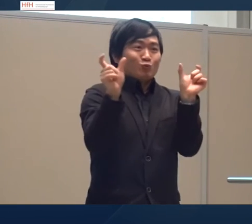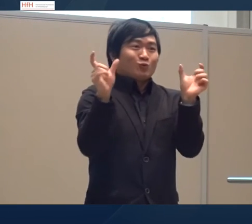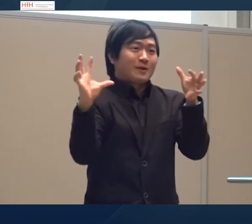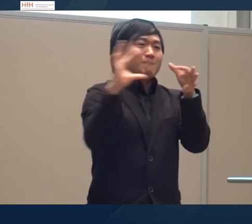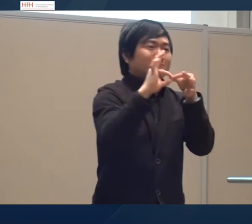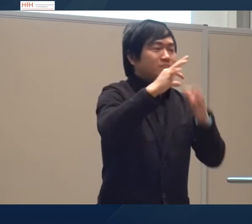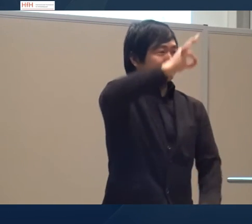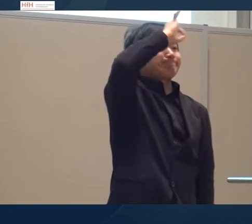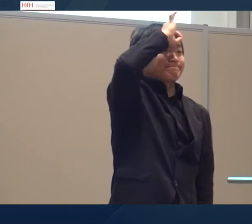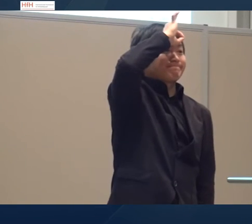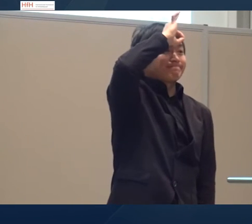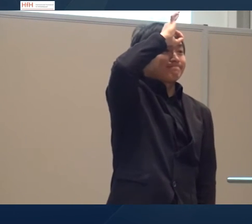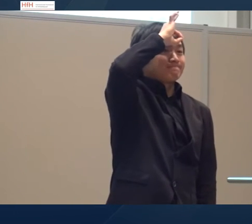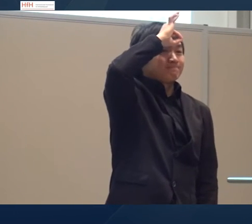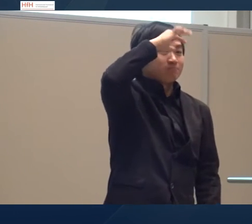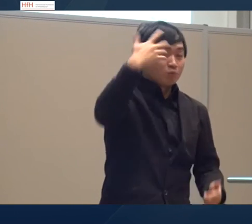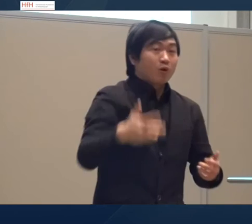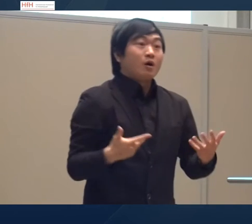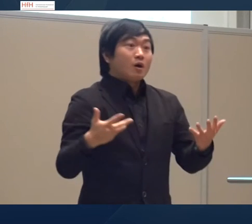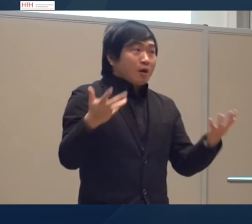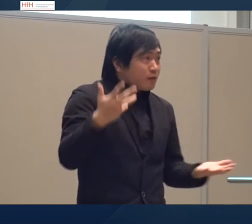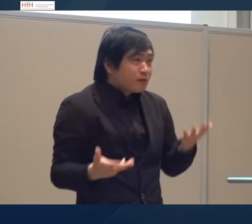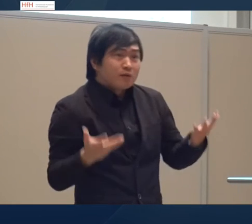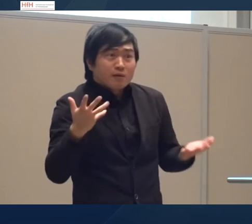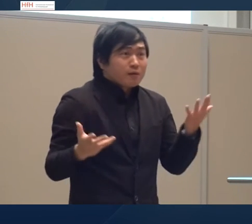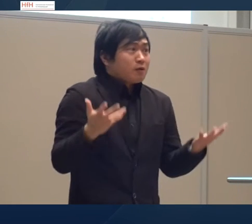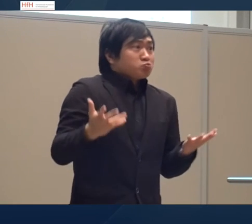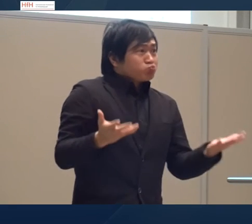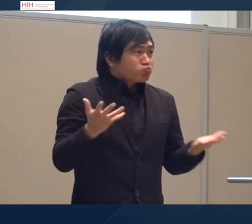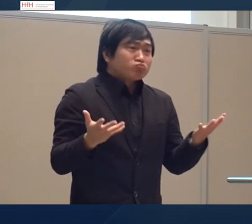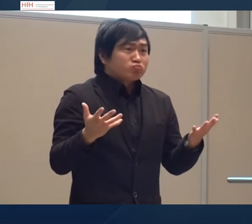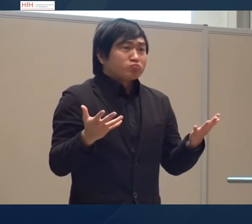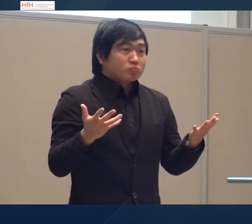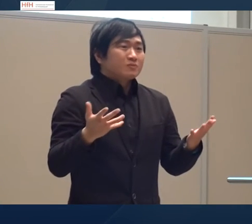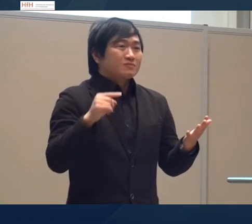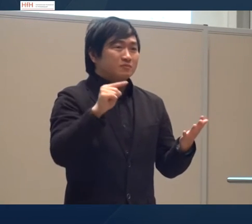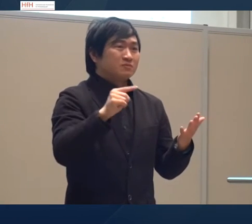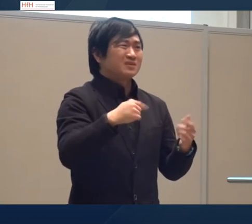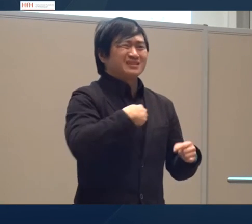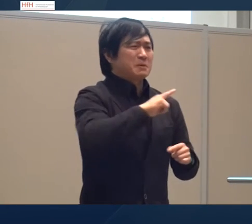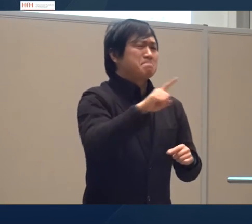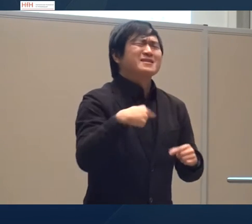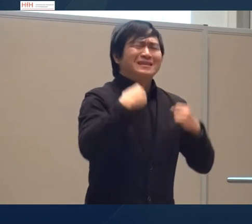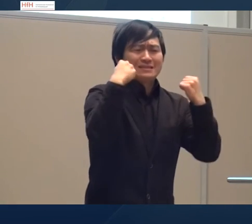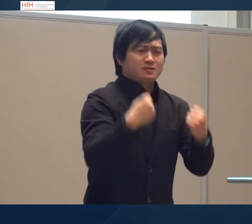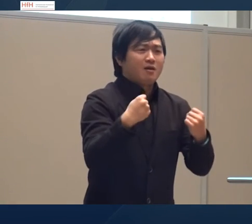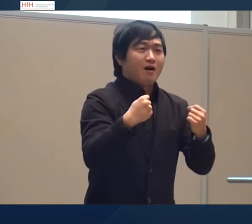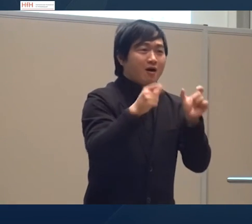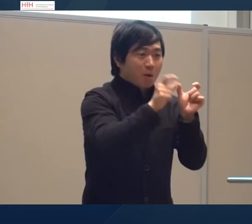Worte die zusammengefügt werden in einer Gebärde oder ich bin unsicher ich bin mir nicht sicher das ist eigentlich ein